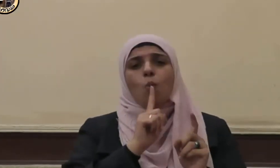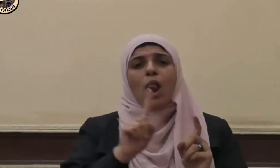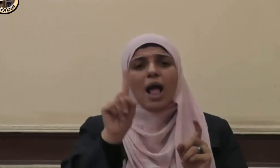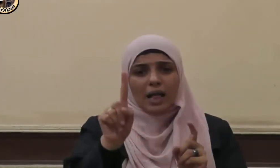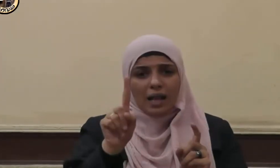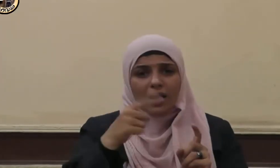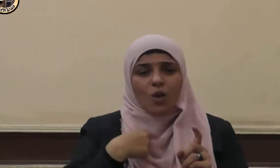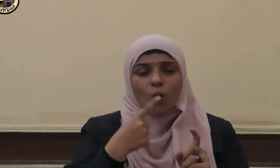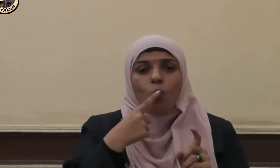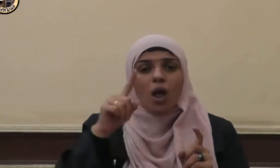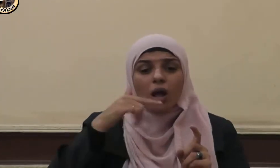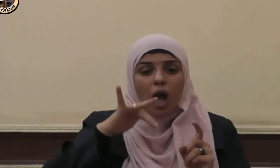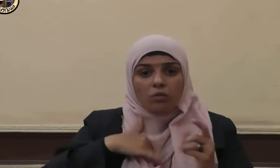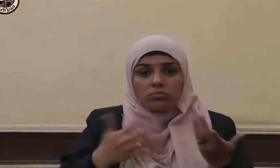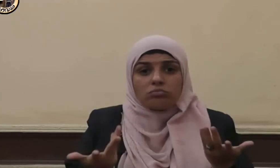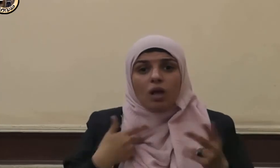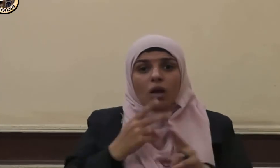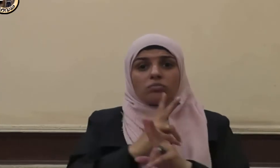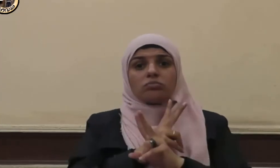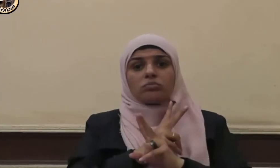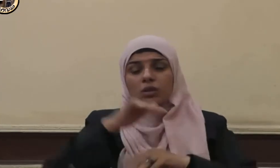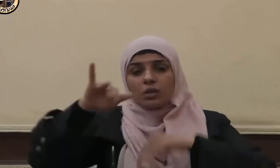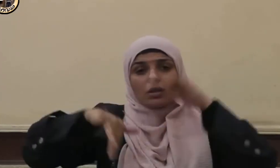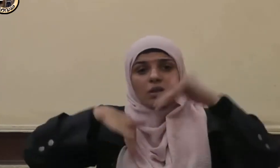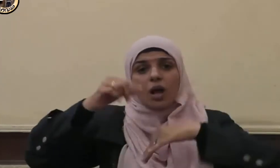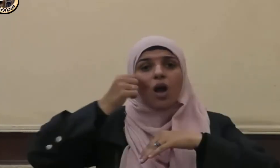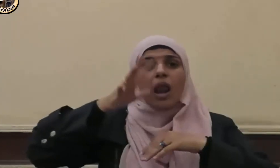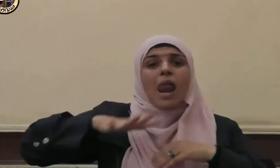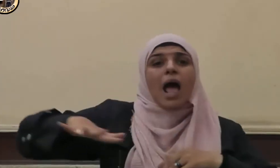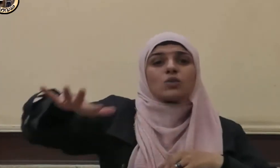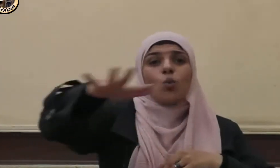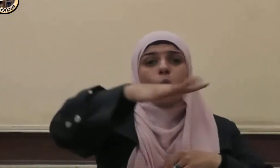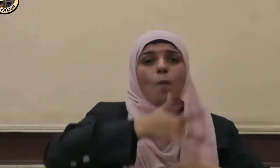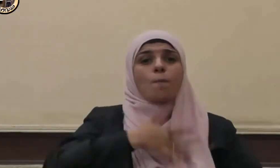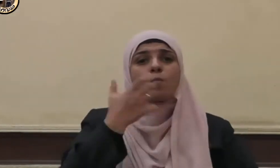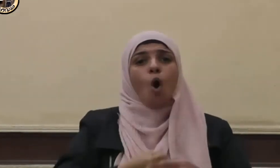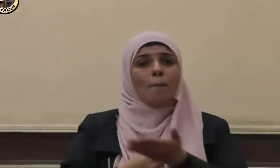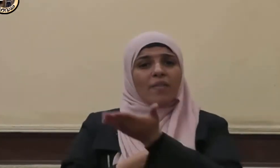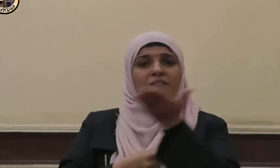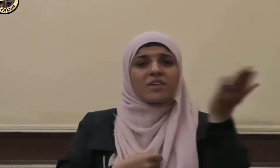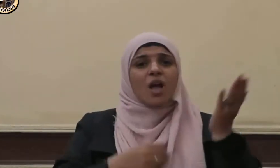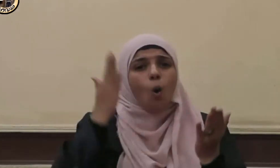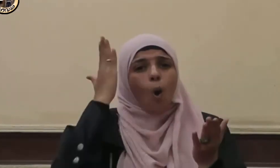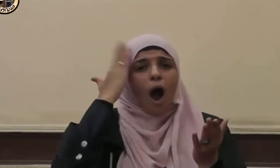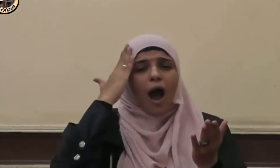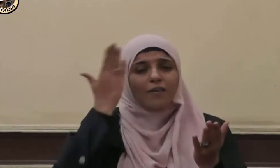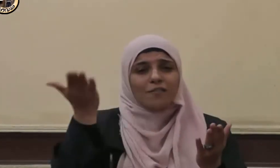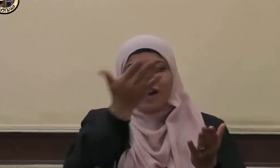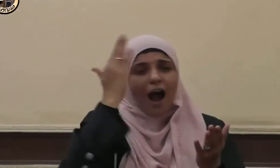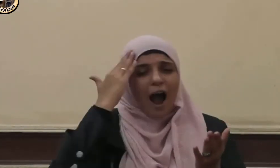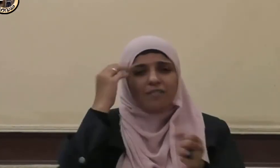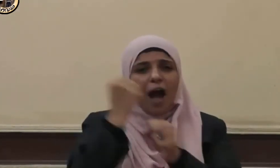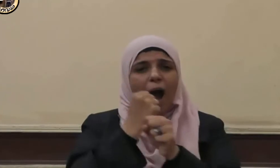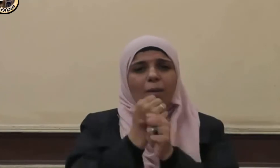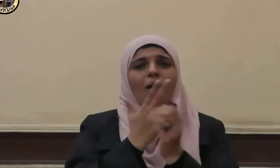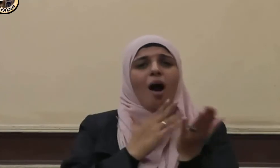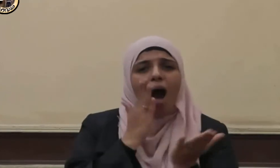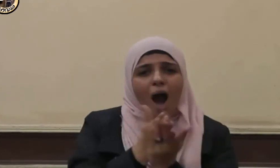لا حال تبي عند قوم مبنين عرف كل منهم ما له من حق فلم